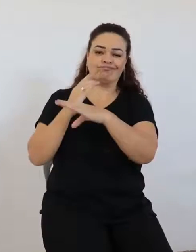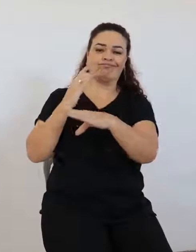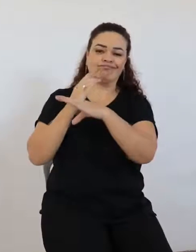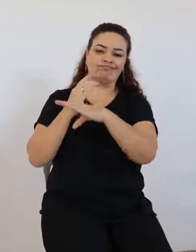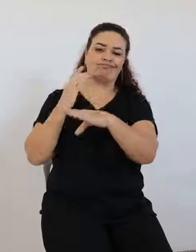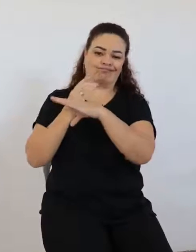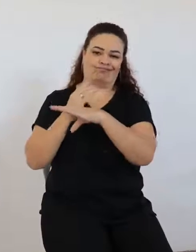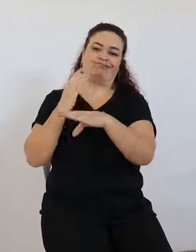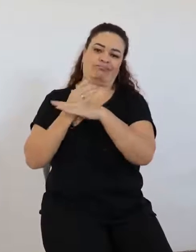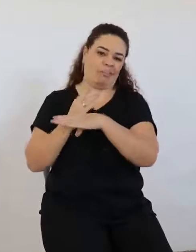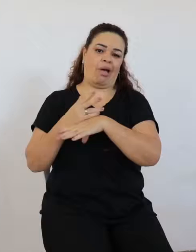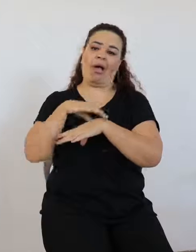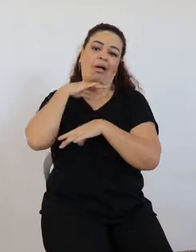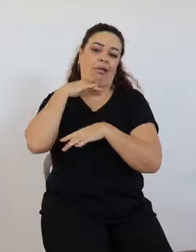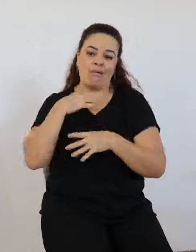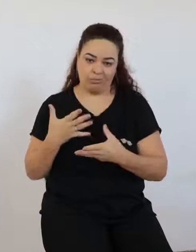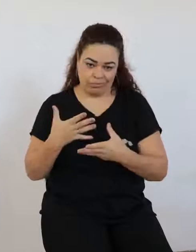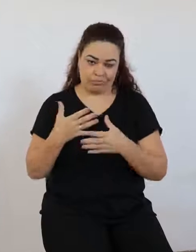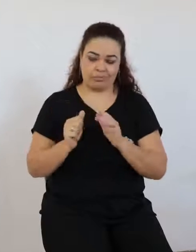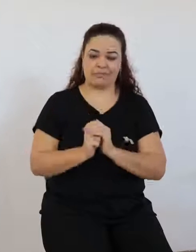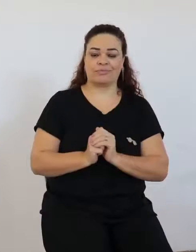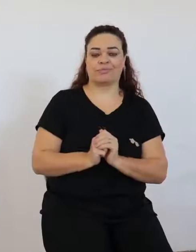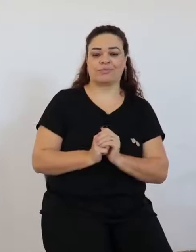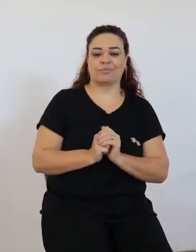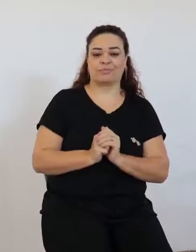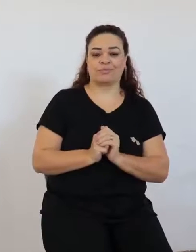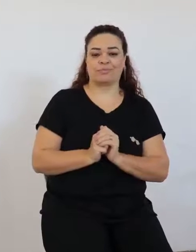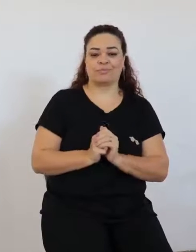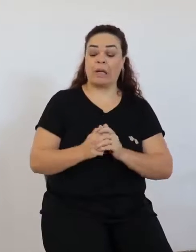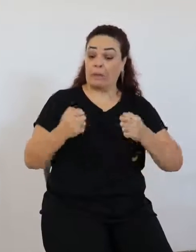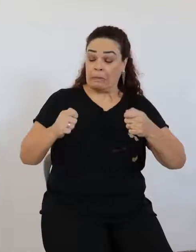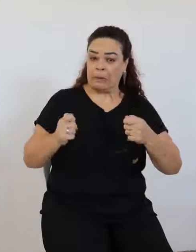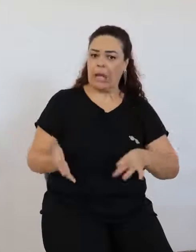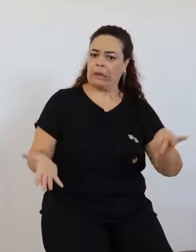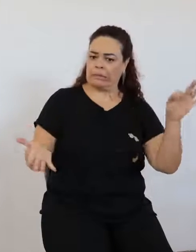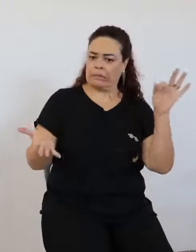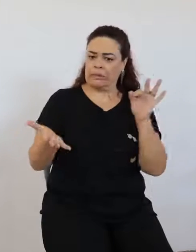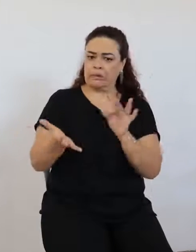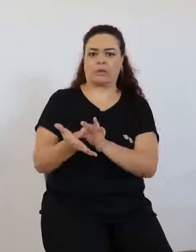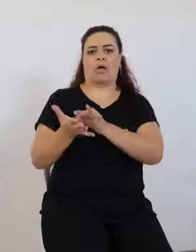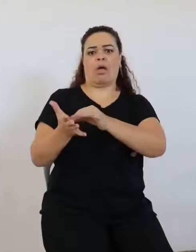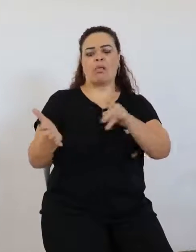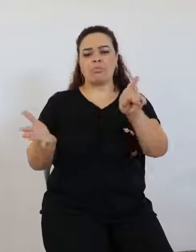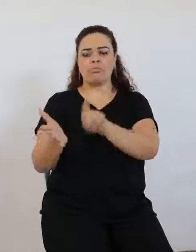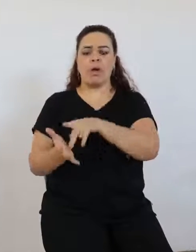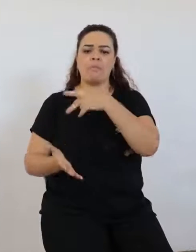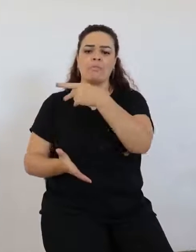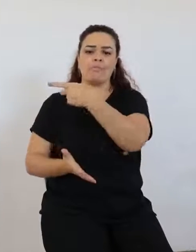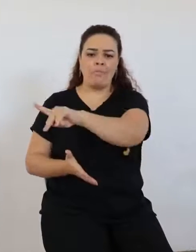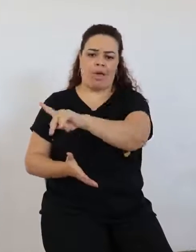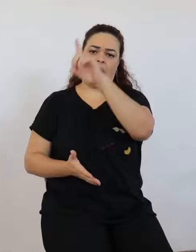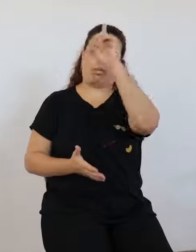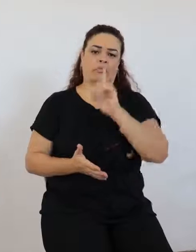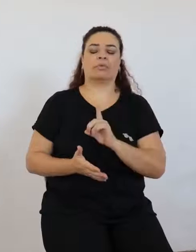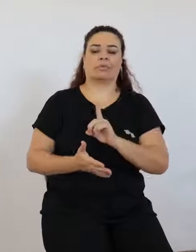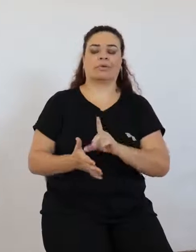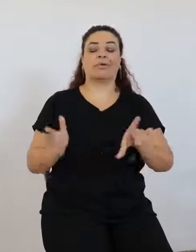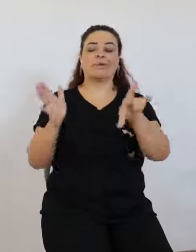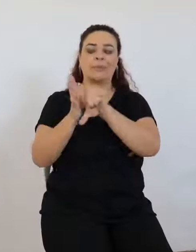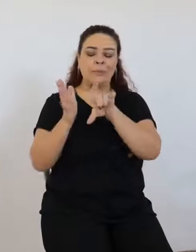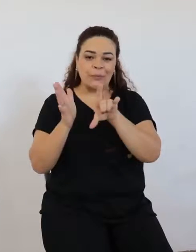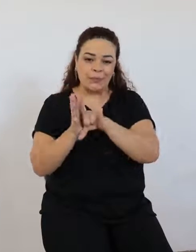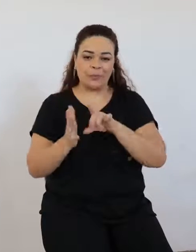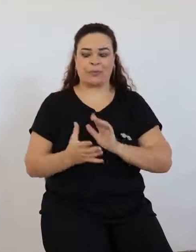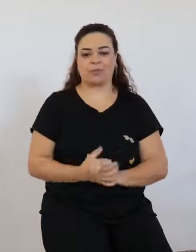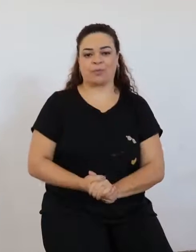garantir que ela tenha um acesso a uma linguagem, né? Que ela desenvolva essa língua.